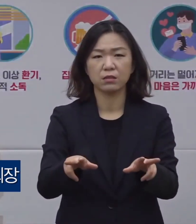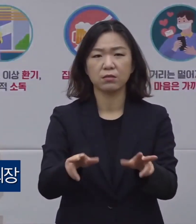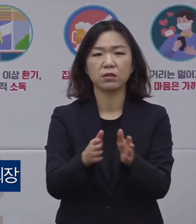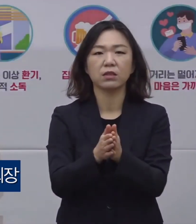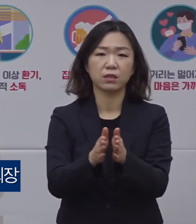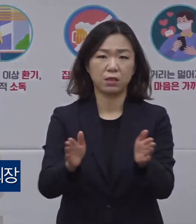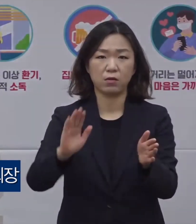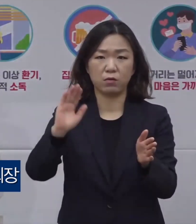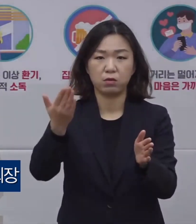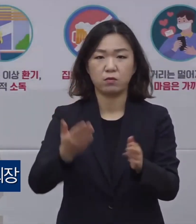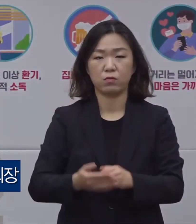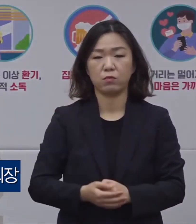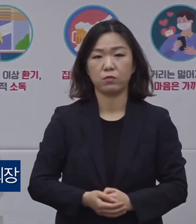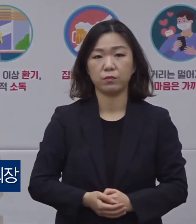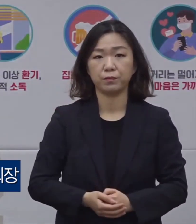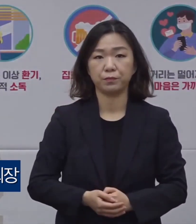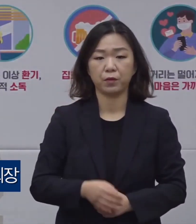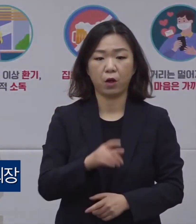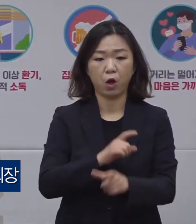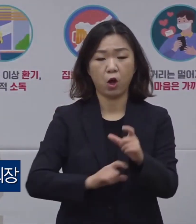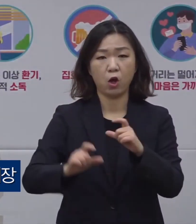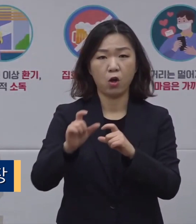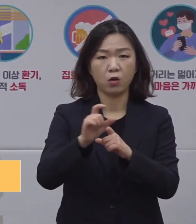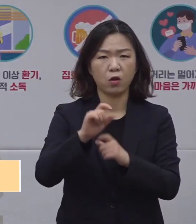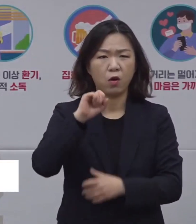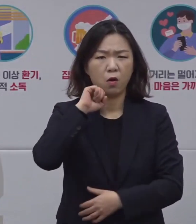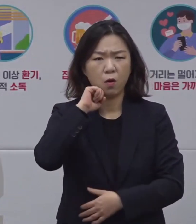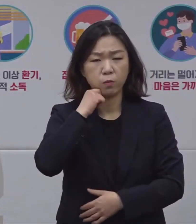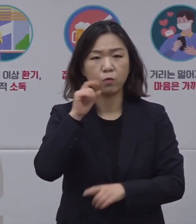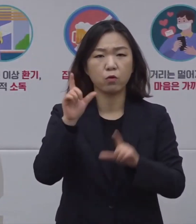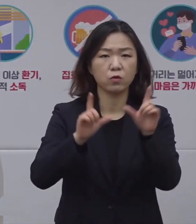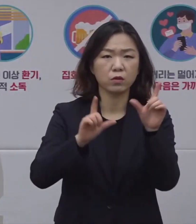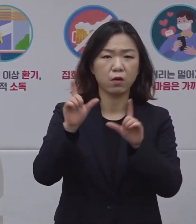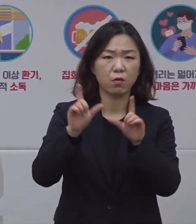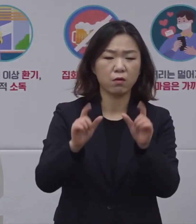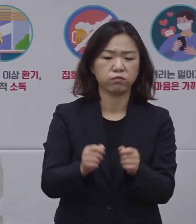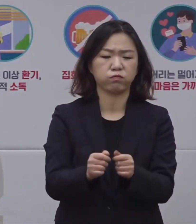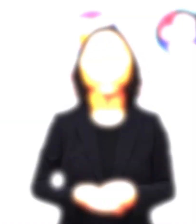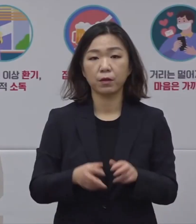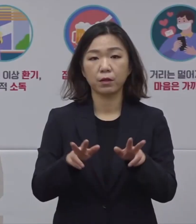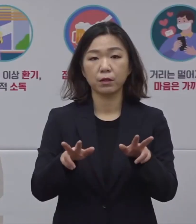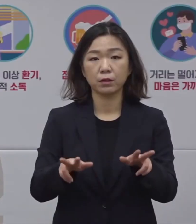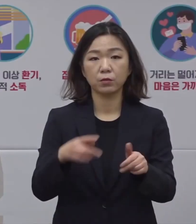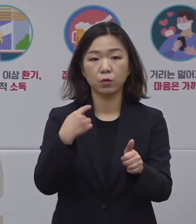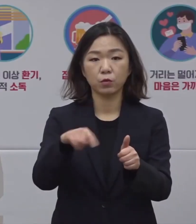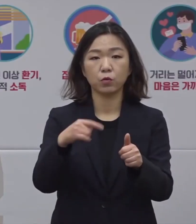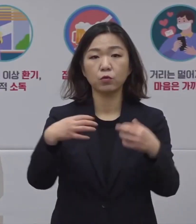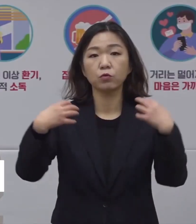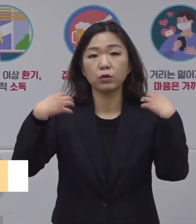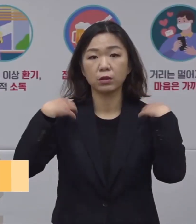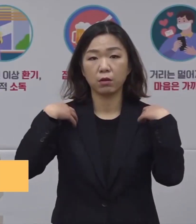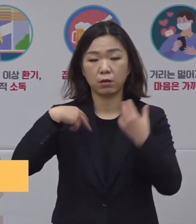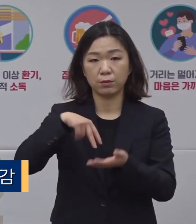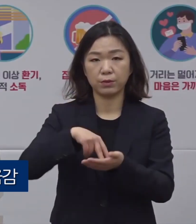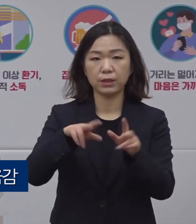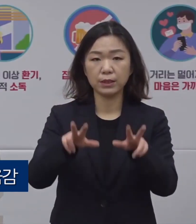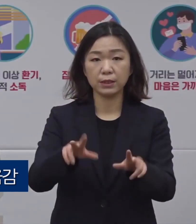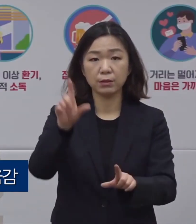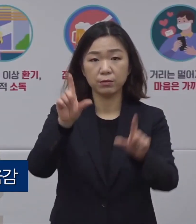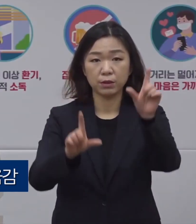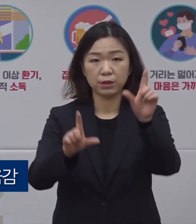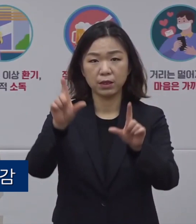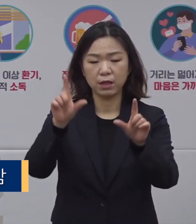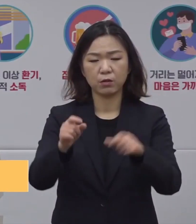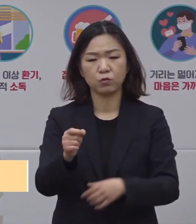진입하였고 점점 어려운 상황으로 빠져들고 있습니다. 교육청에서도 지금 상황을